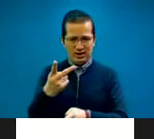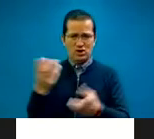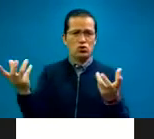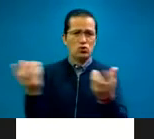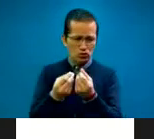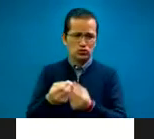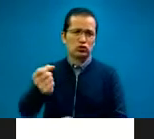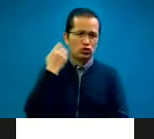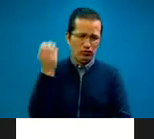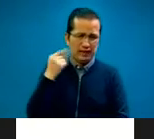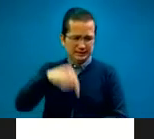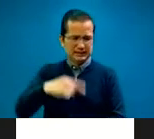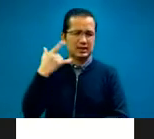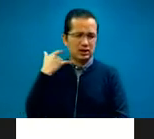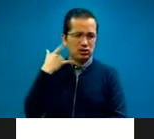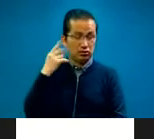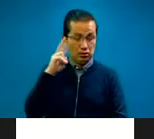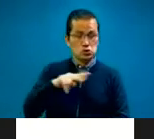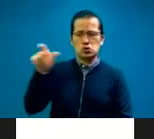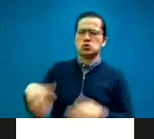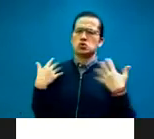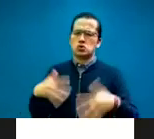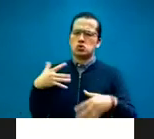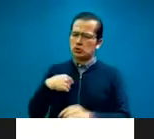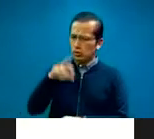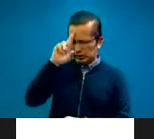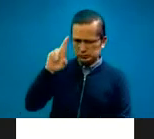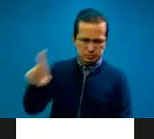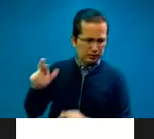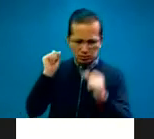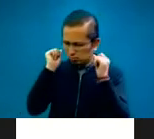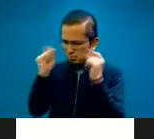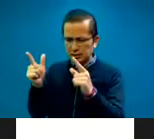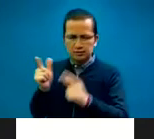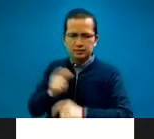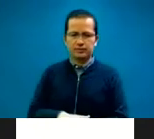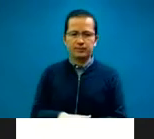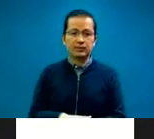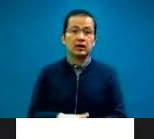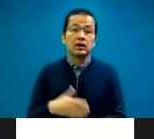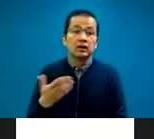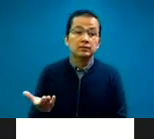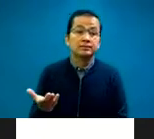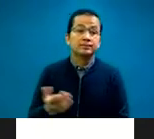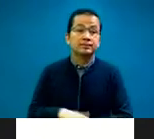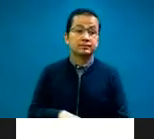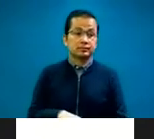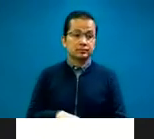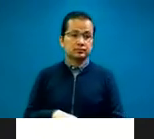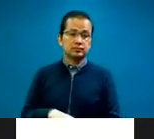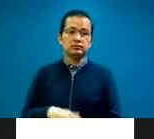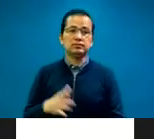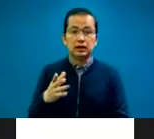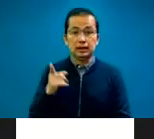California. Una gran persona, quien respeto y admiro bastante. Y es una gran labor la que